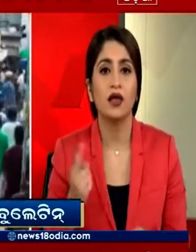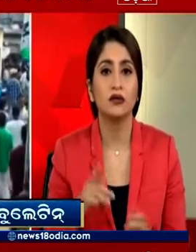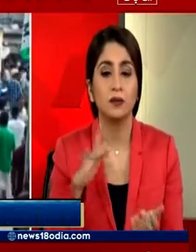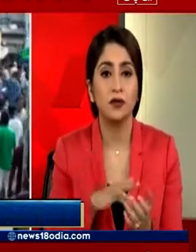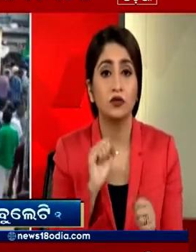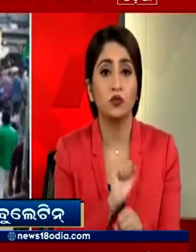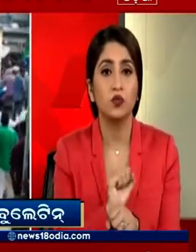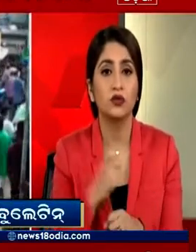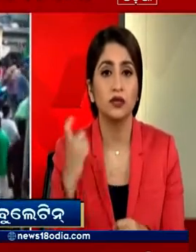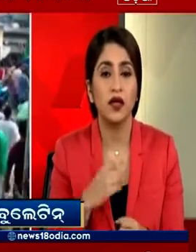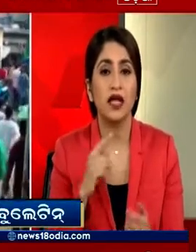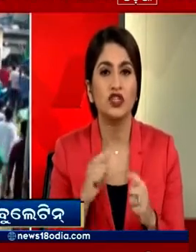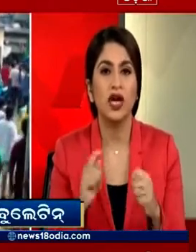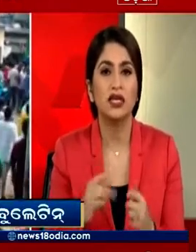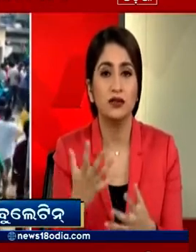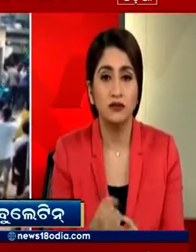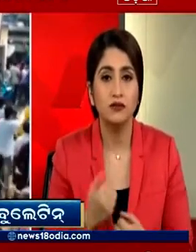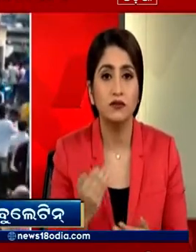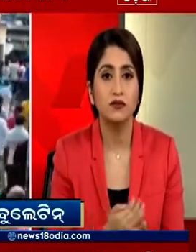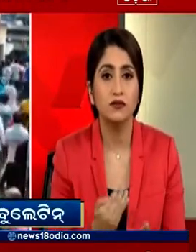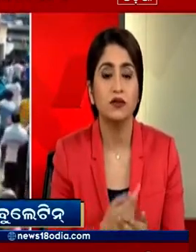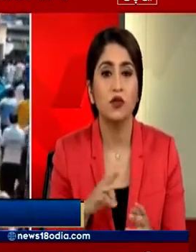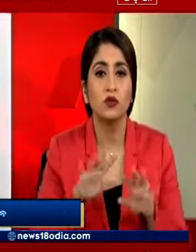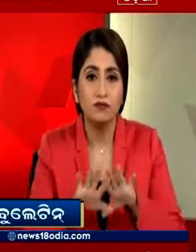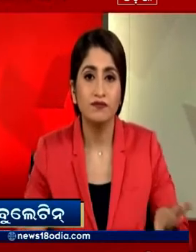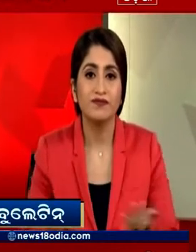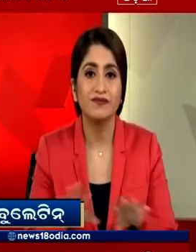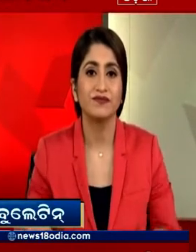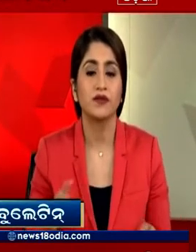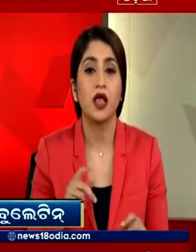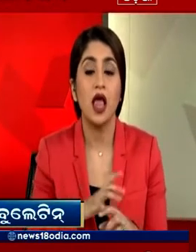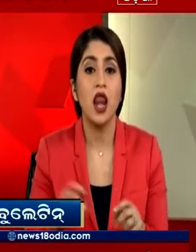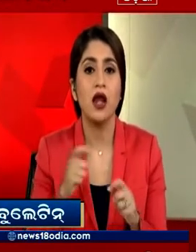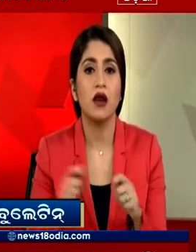पुलिस ने हालात पर काबू पाने के लिए दोनों दलों के कारेकरताओं पर लाठी चार्च किया